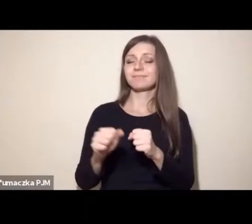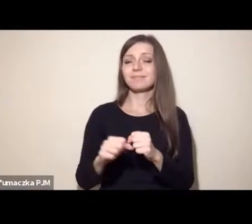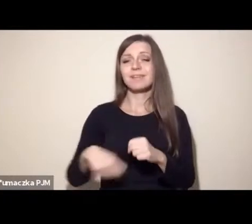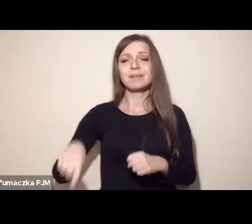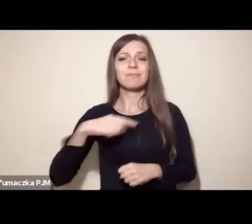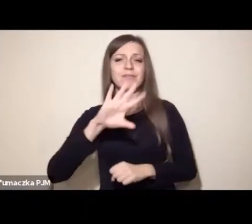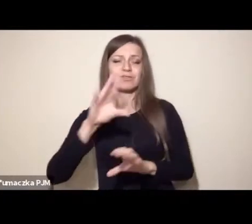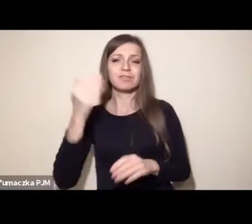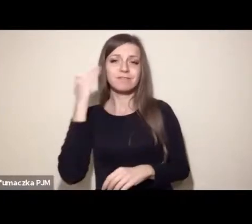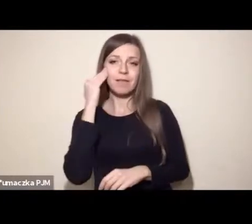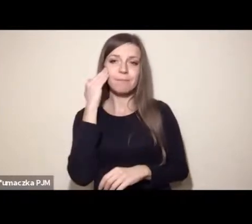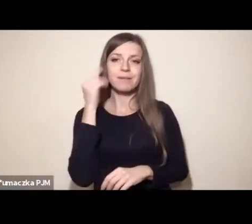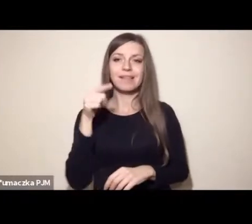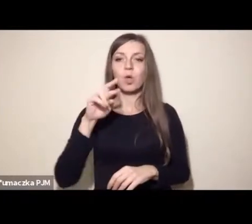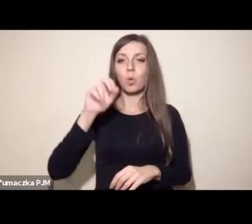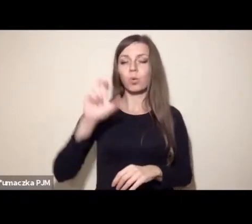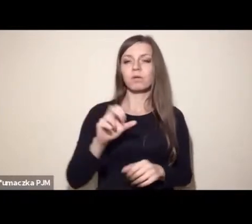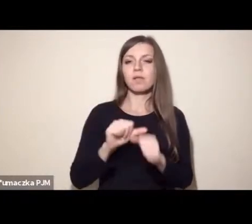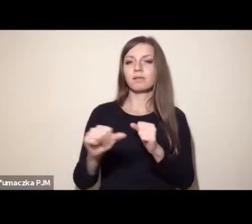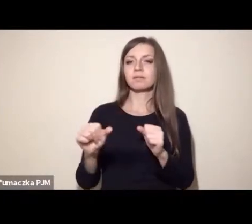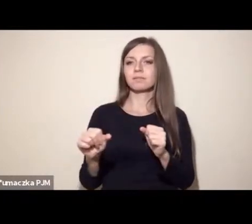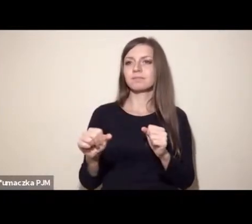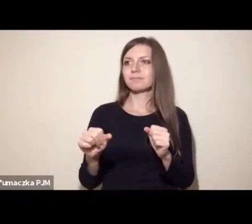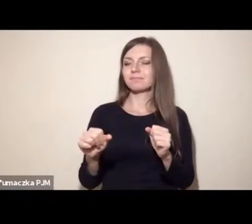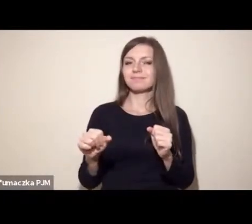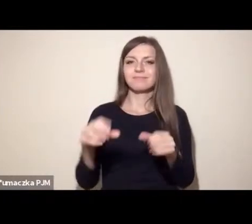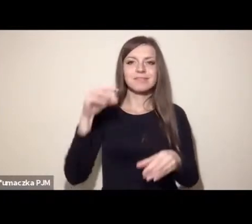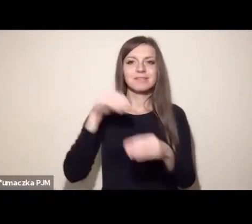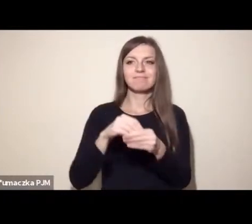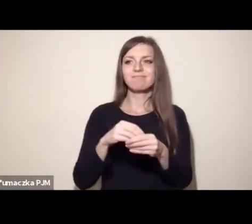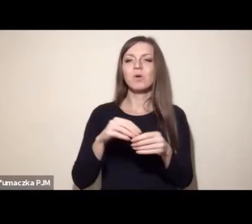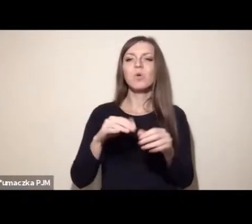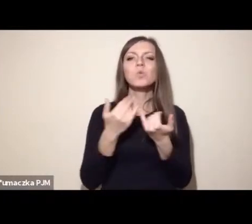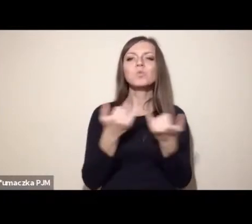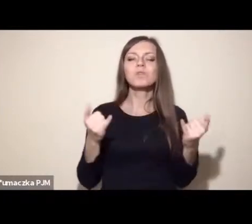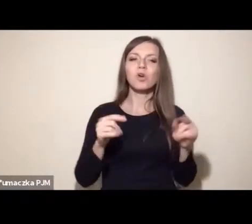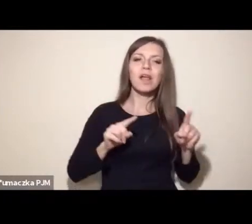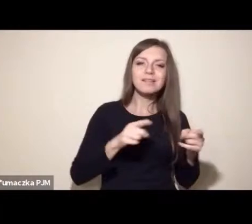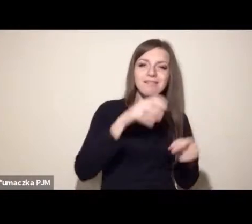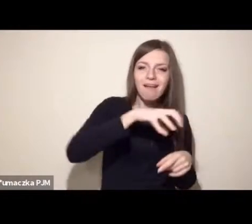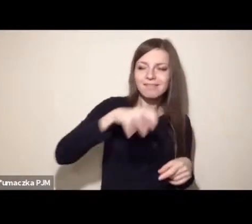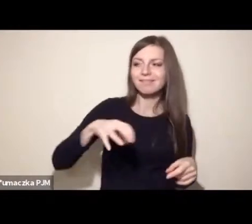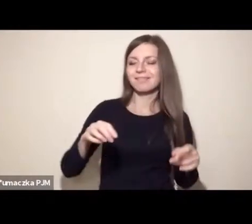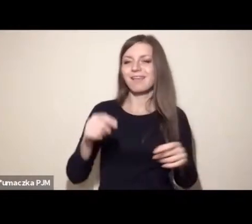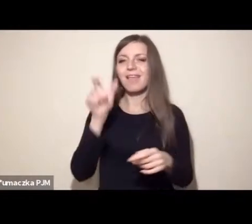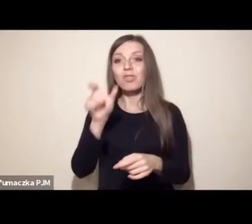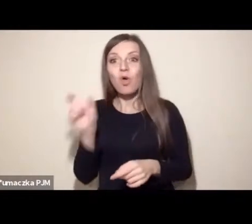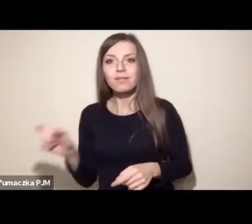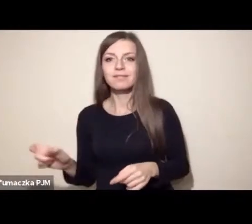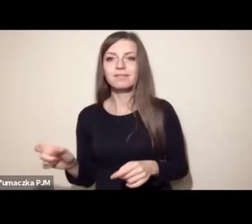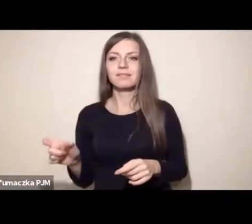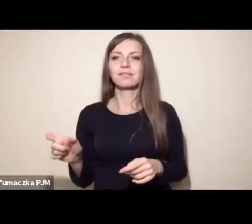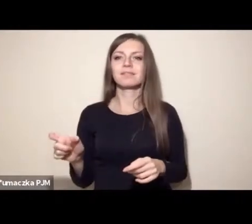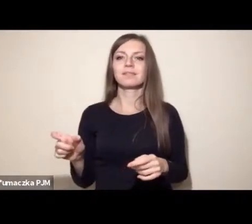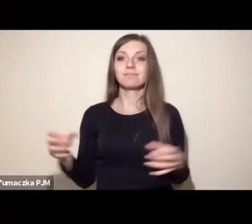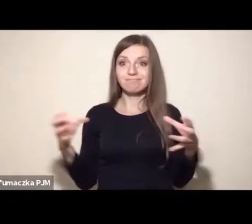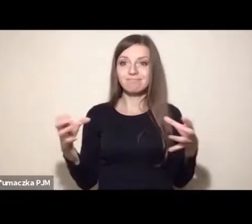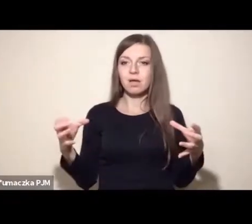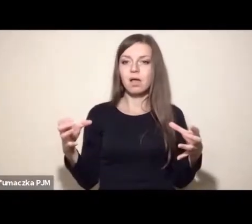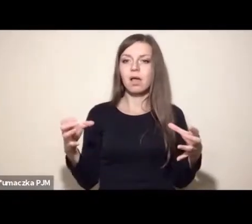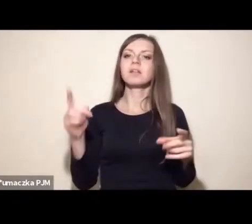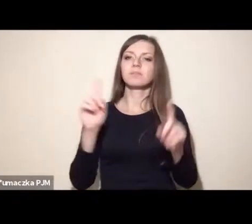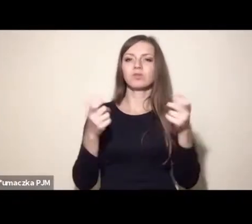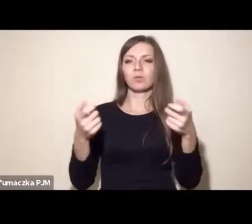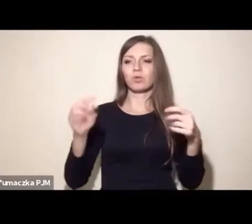jednocześnie, że ten ruch, mimo że jest pełen tak niesamowitych organizacji jednostek, jest szczególnie ostatnio głęboko podzielony i